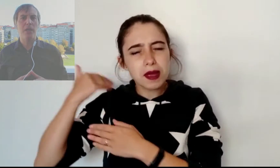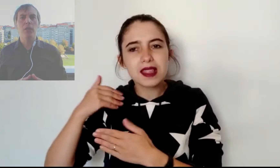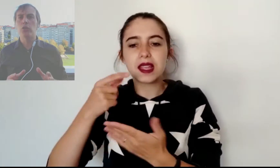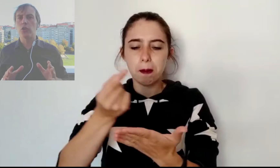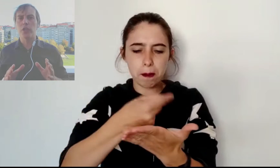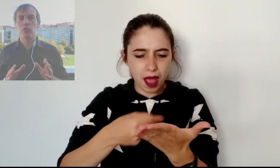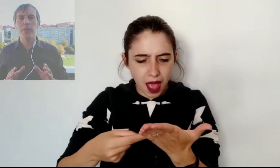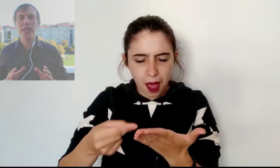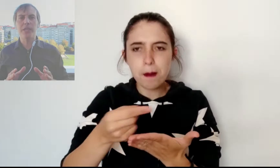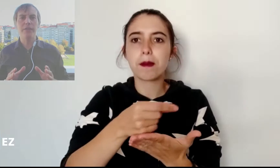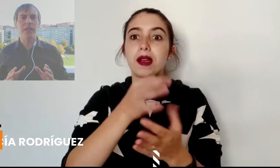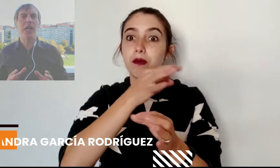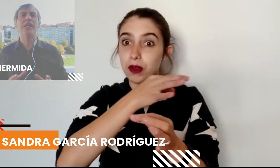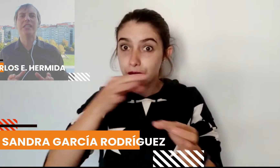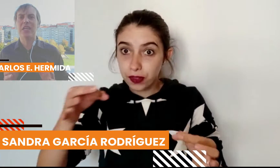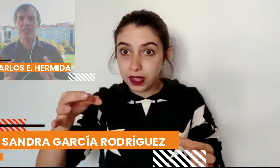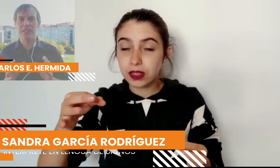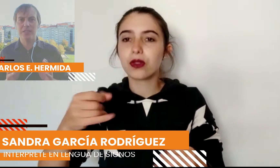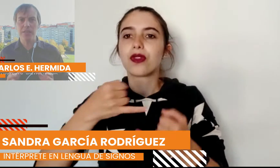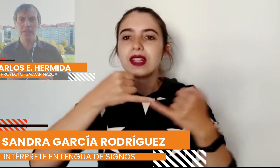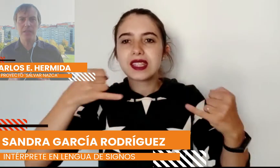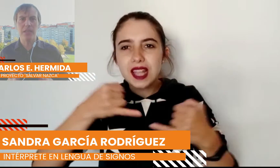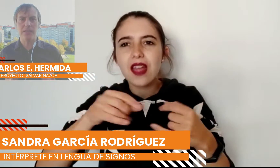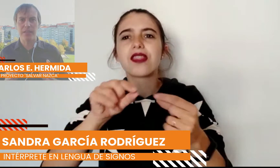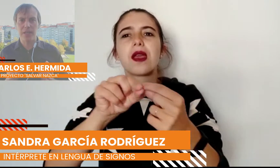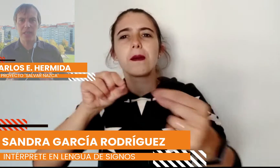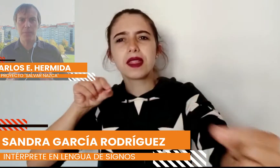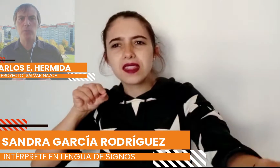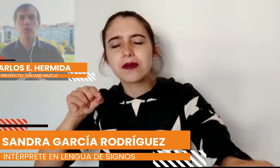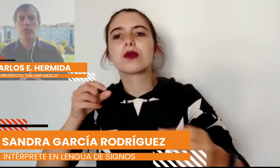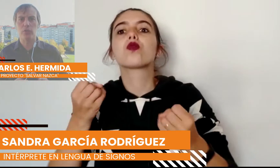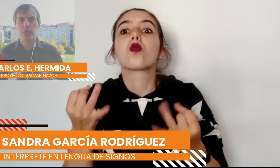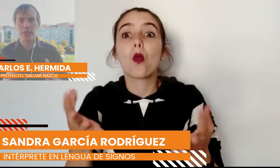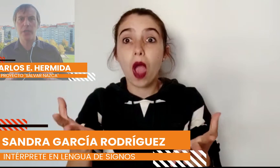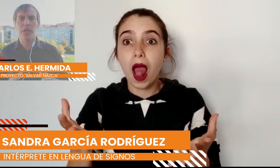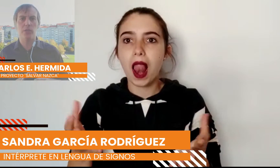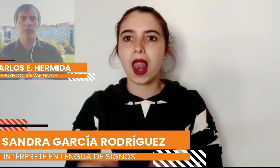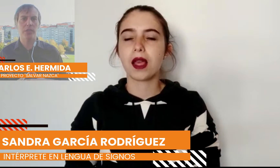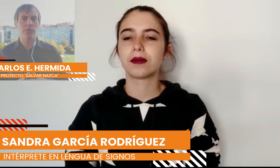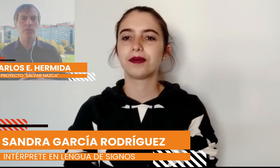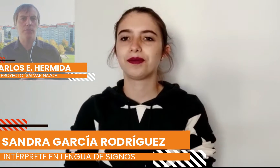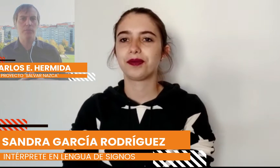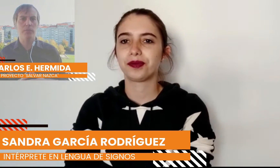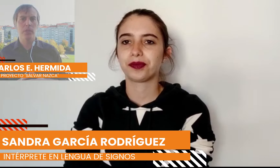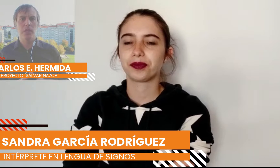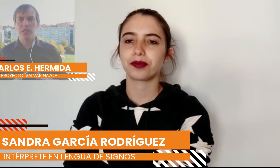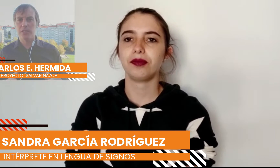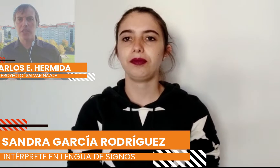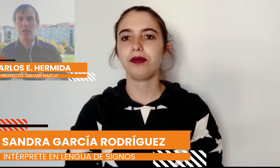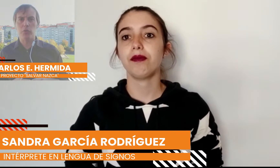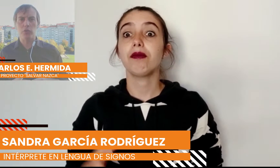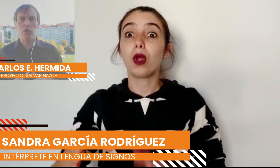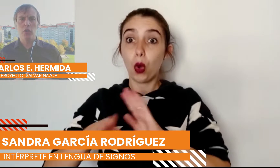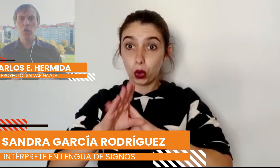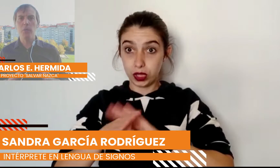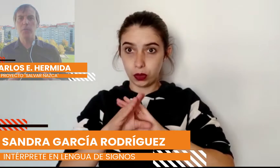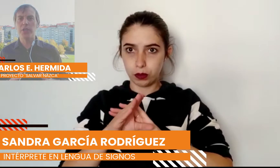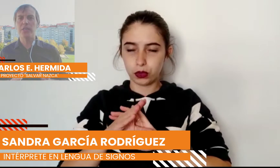donde estuvieran reflejadas las distancias entre cada punto de su intrincado diseño. Y sigamos, ¿cómo podían